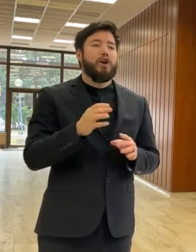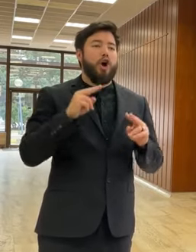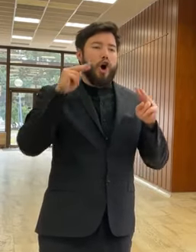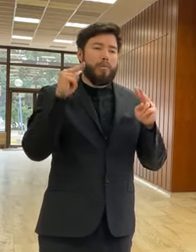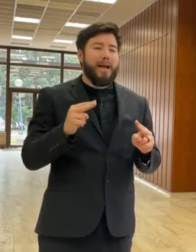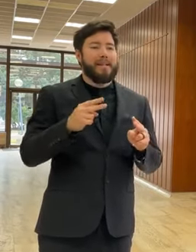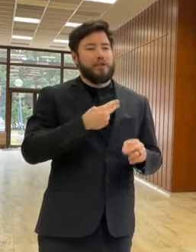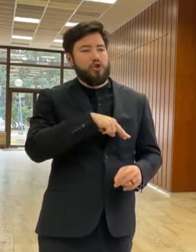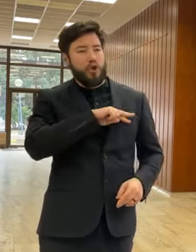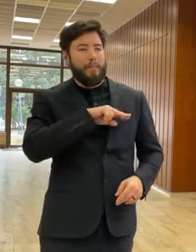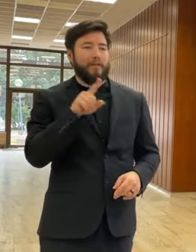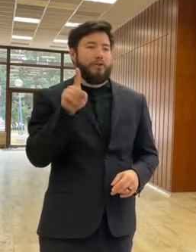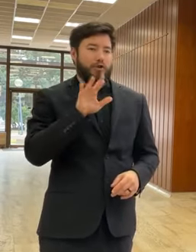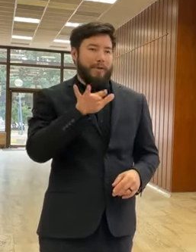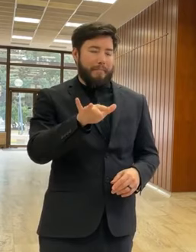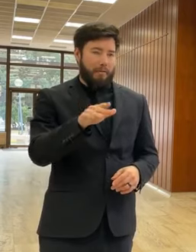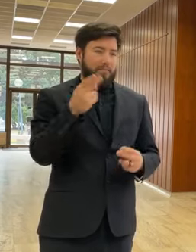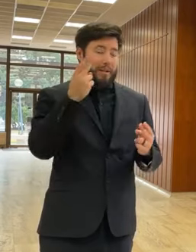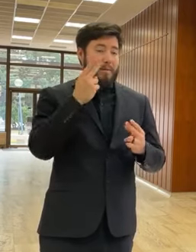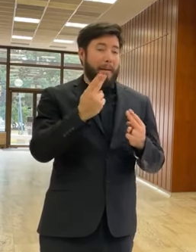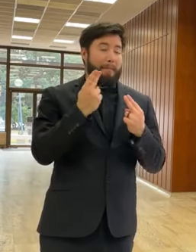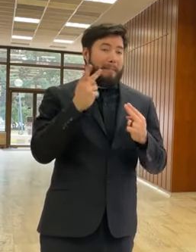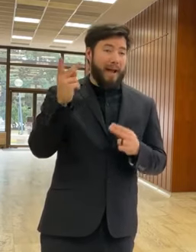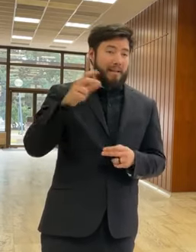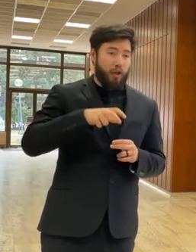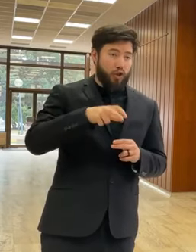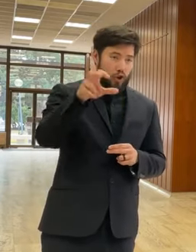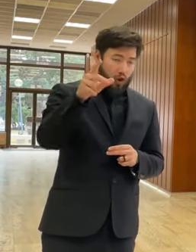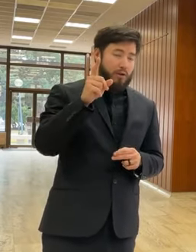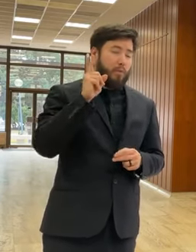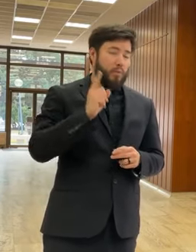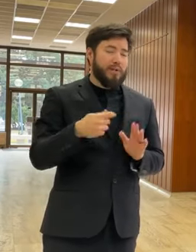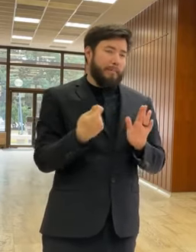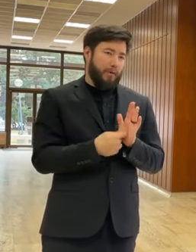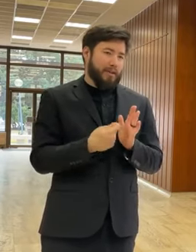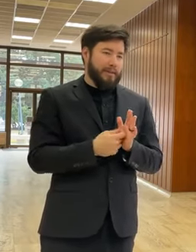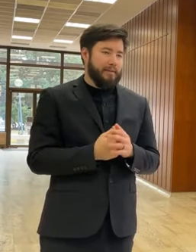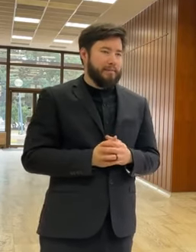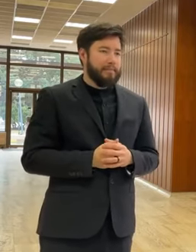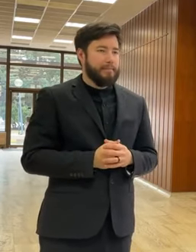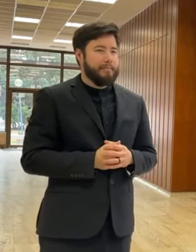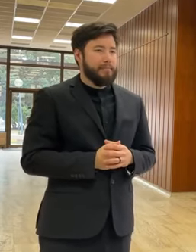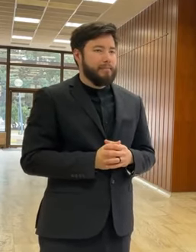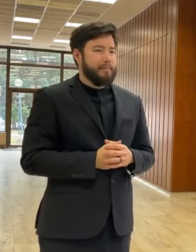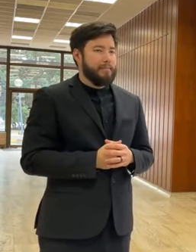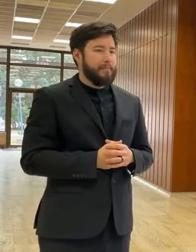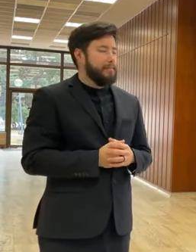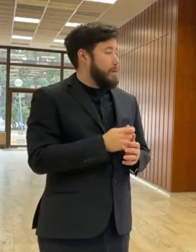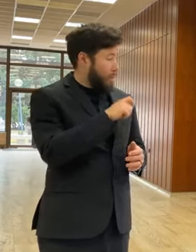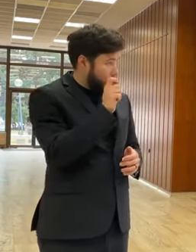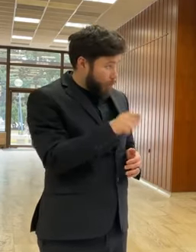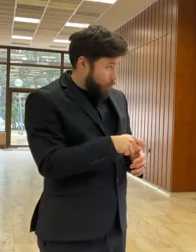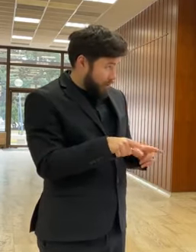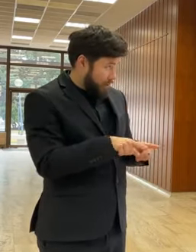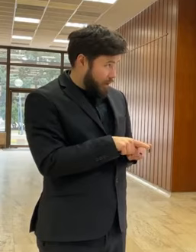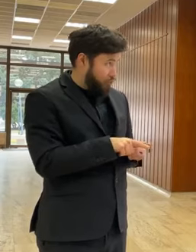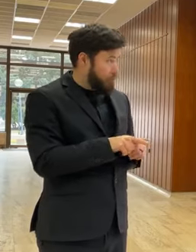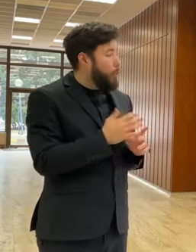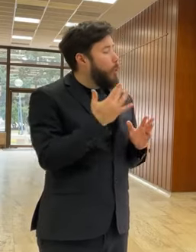za tieto škody. A samozrejme, majiteľia dronov alebo tieto drony budú musieť poistené. Bavíme sa o nejakých pokutách a do akej výšky?